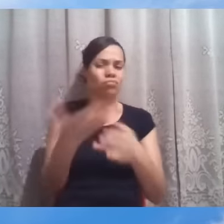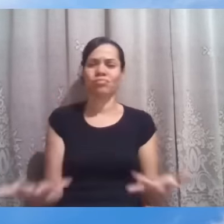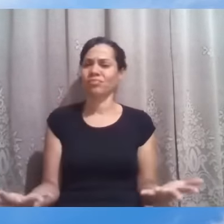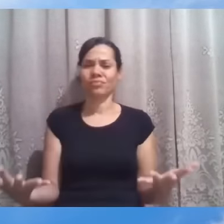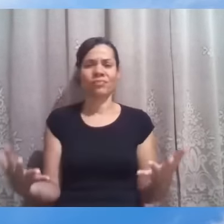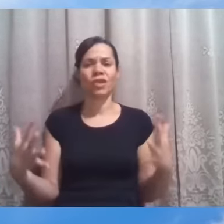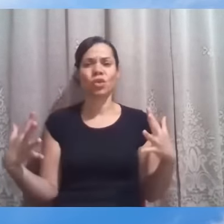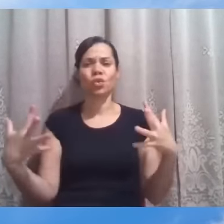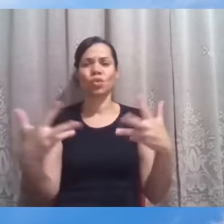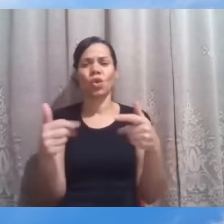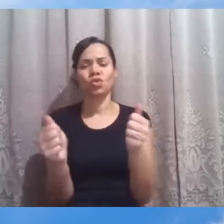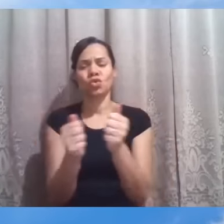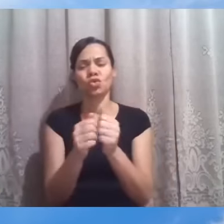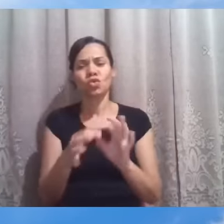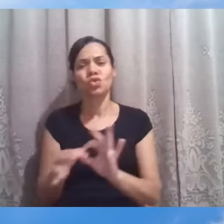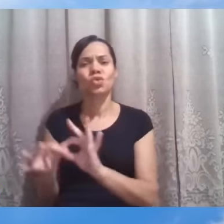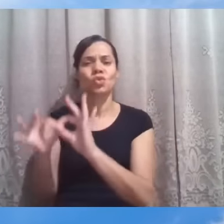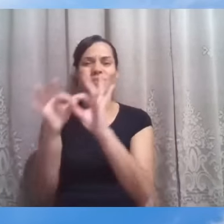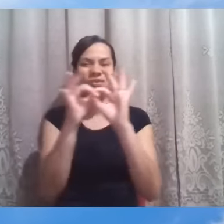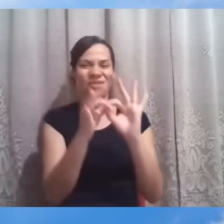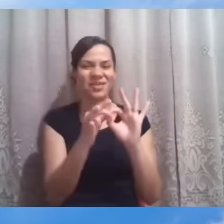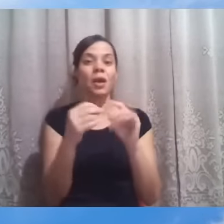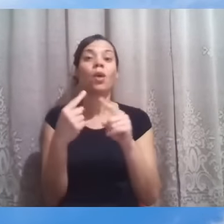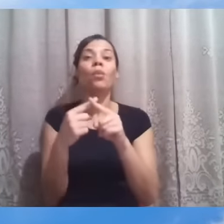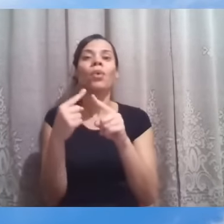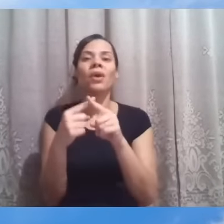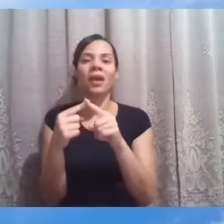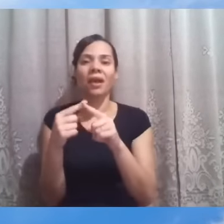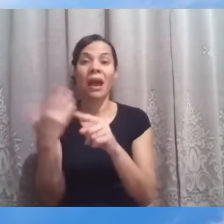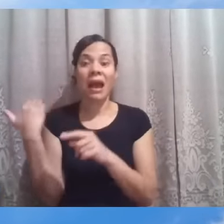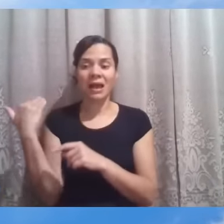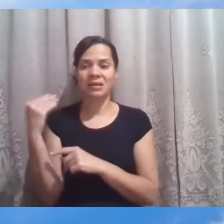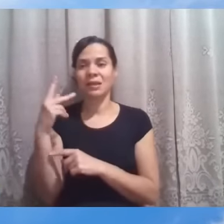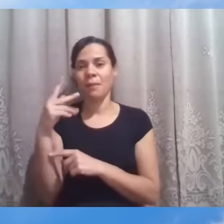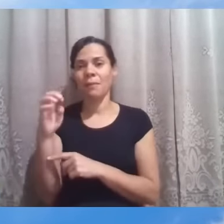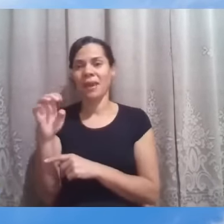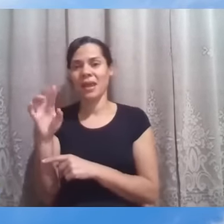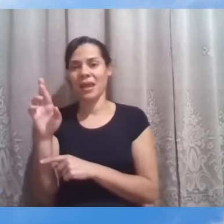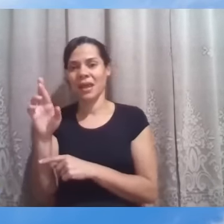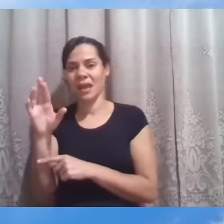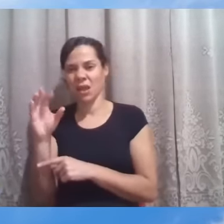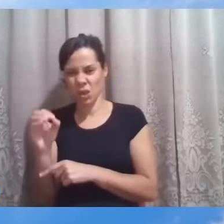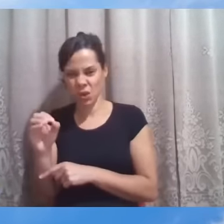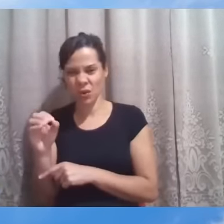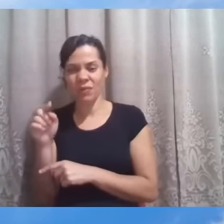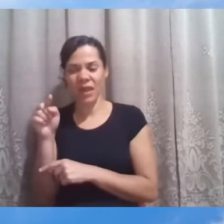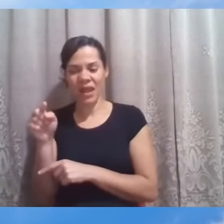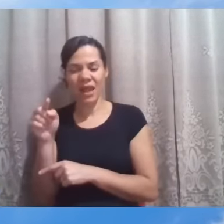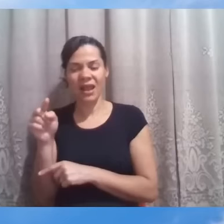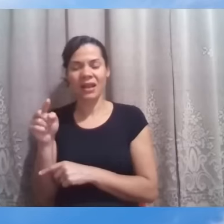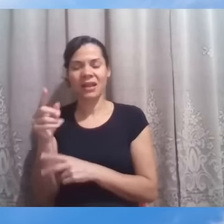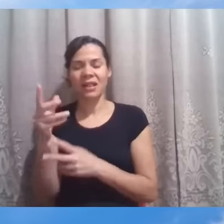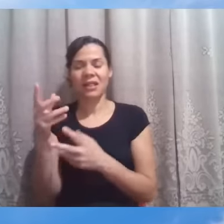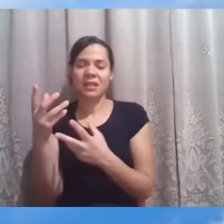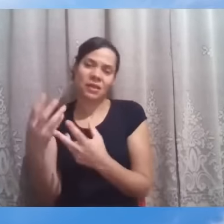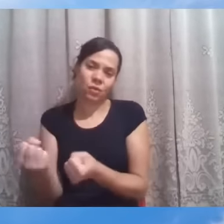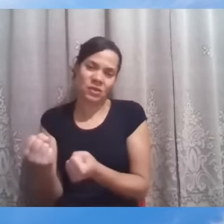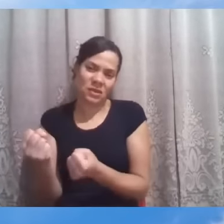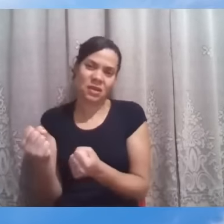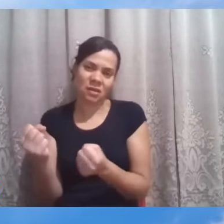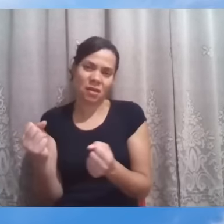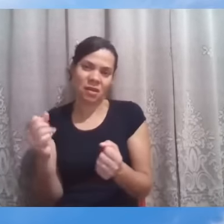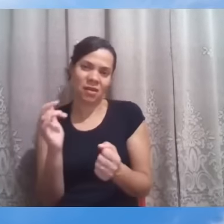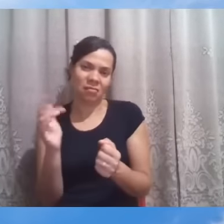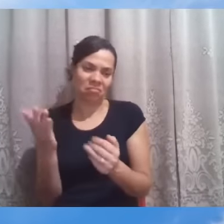logo depois dessa visão, Pedro é visitado por alguns emissários de Cornélio, centurião romano, que